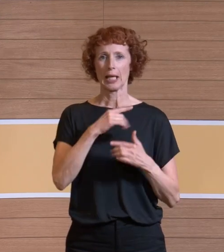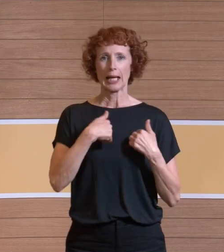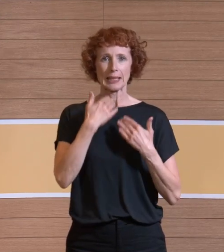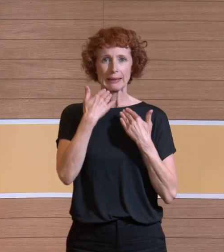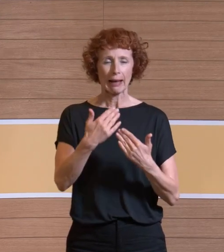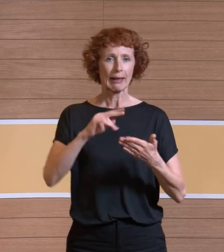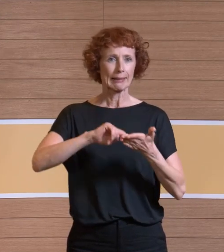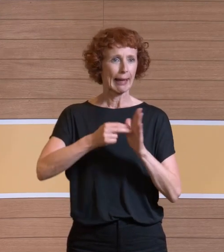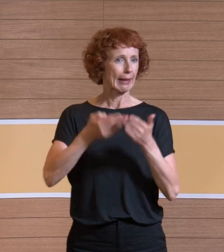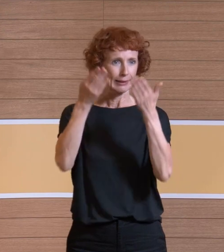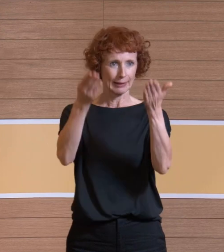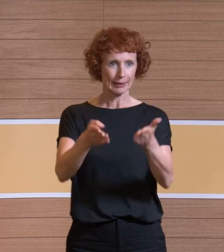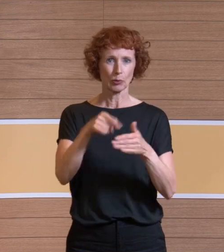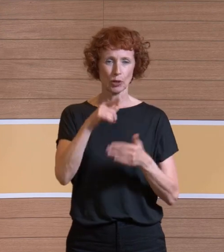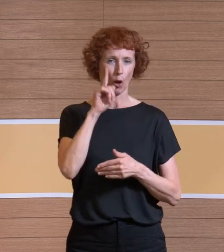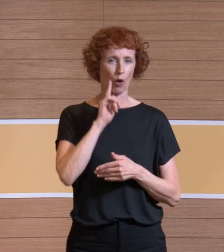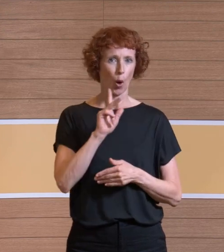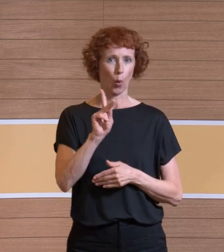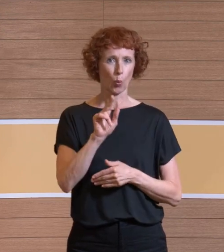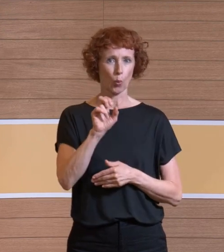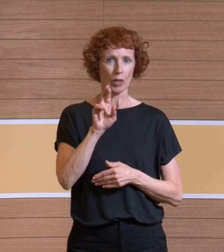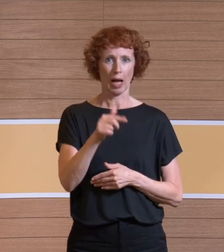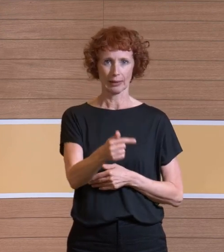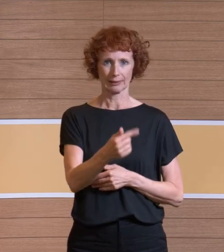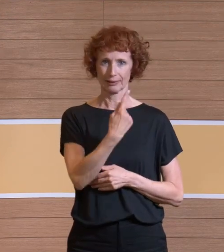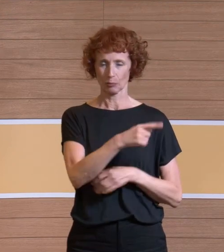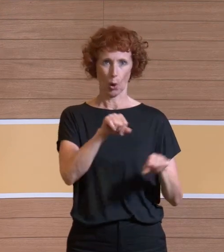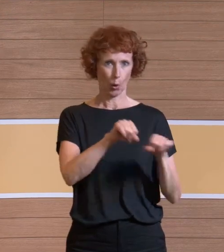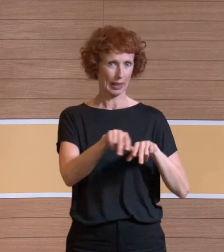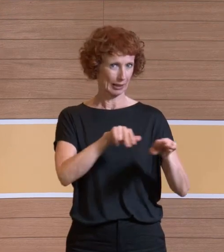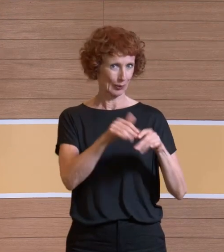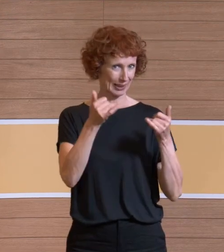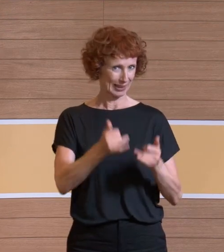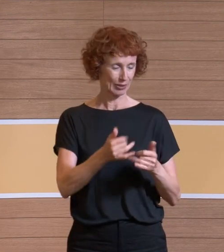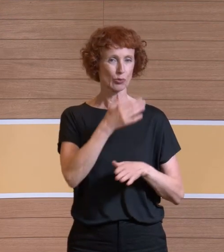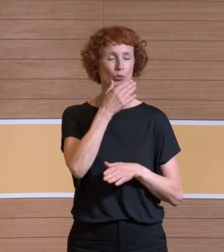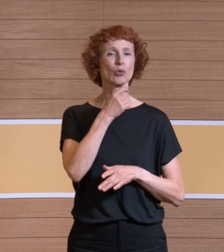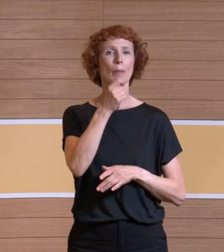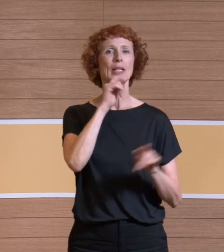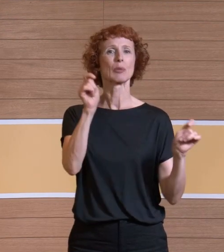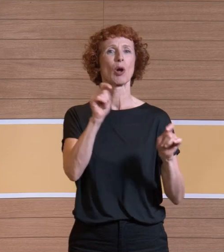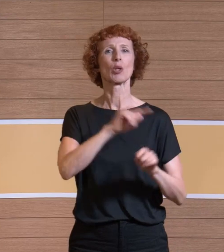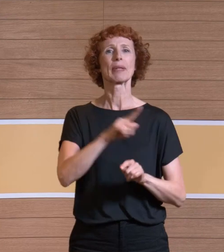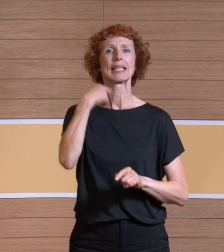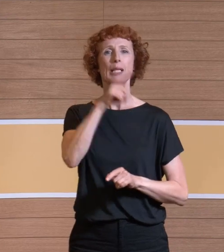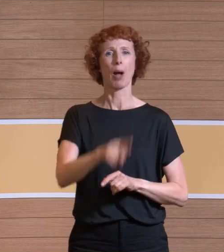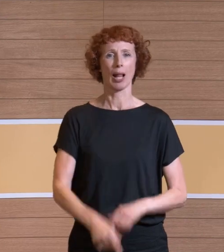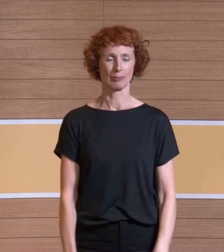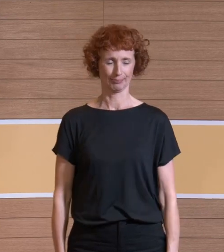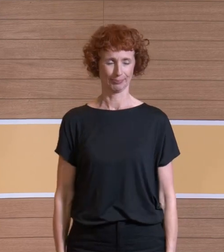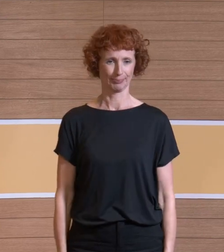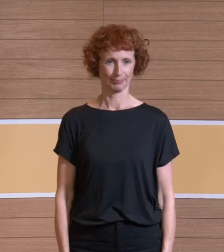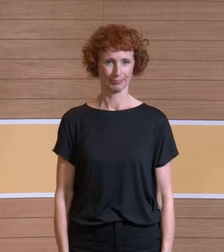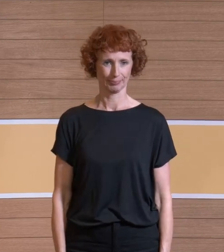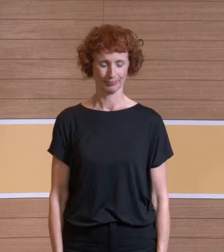an Frau Kuhnert aus der Online-Redaktion. In diesem Sinne eine schöne Mittagspause und bis bald. Dank.